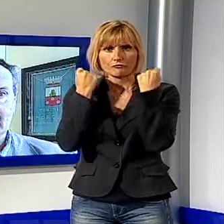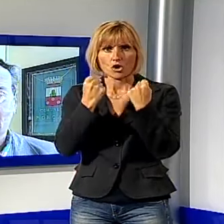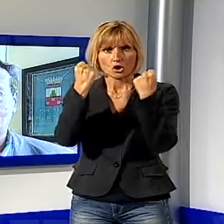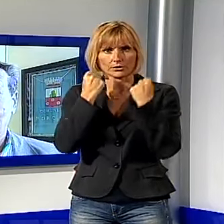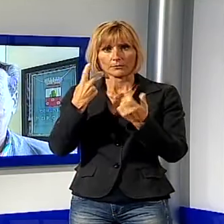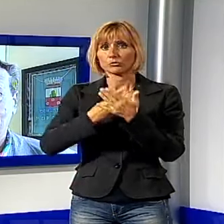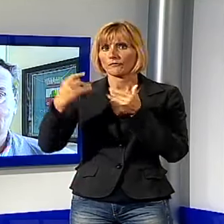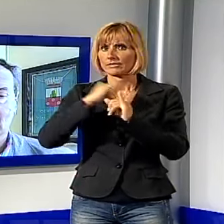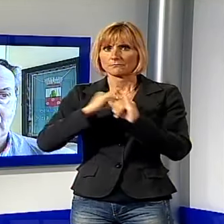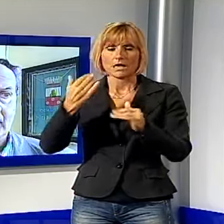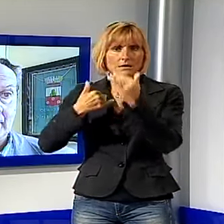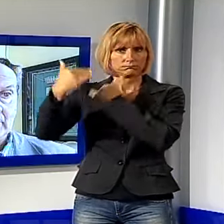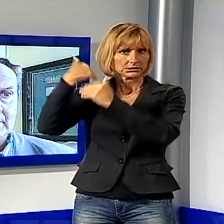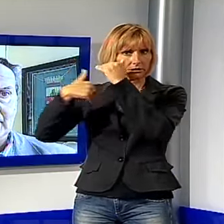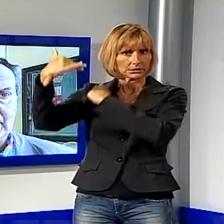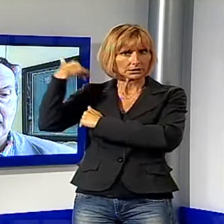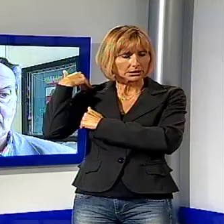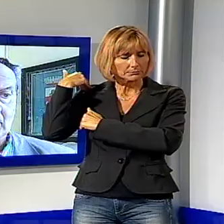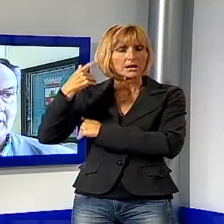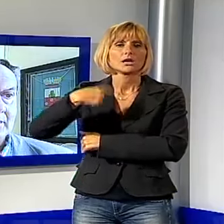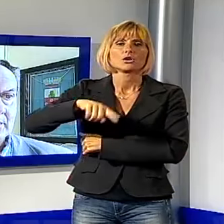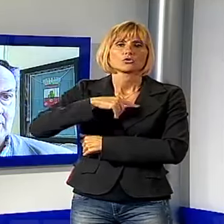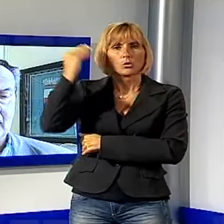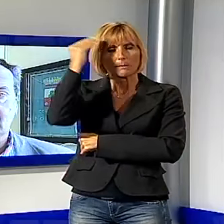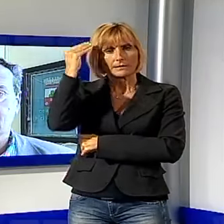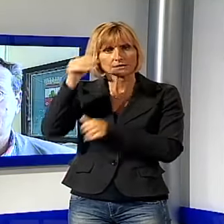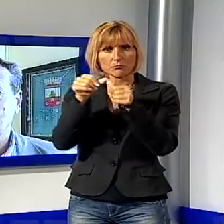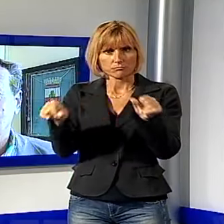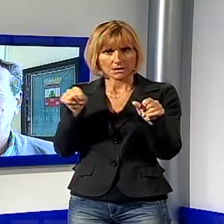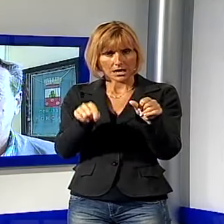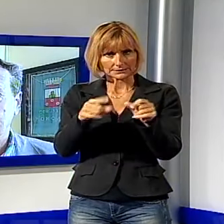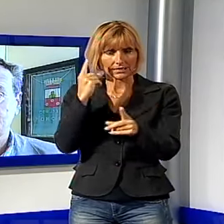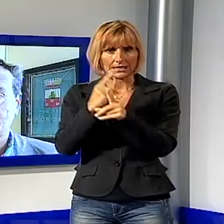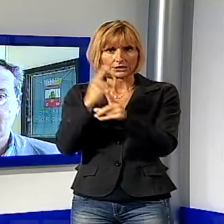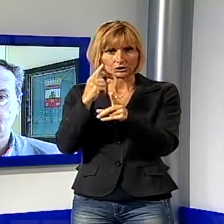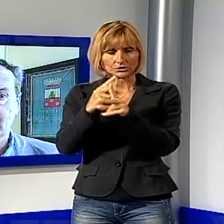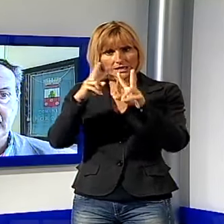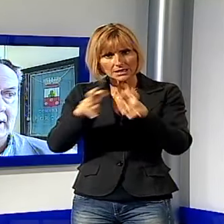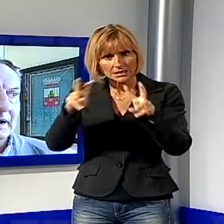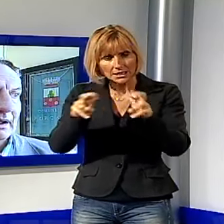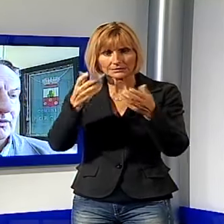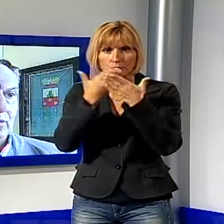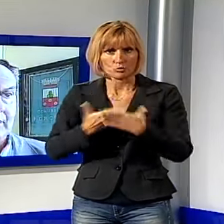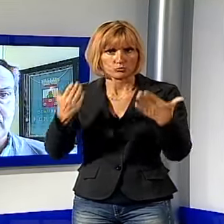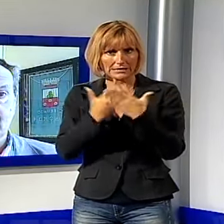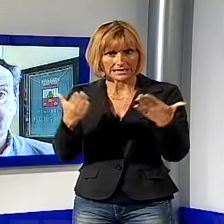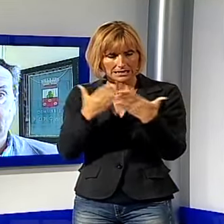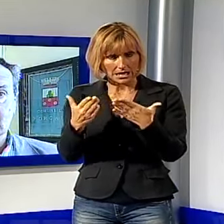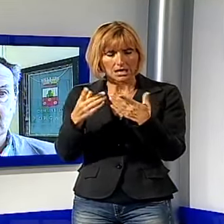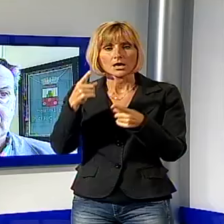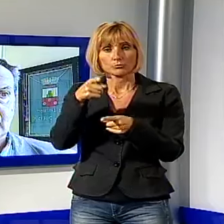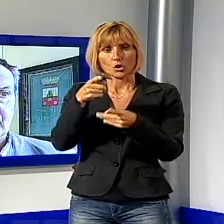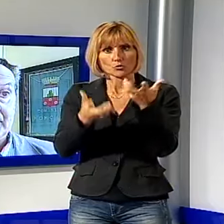sperimentata nel passato, e quindi riteniamo che sulla base di questo sia necessaria una procedura di inchiesta pubblica su questo